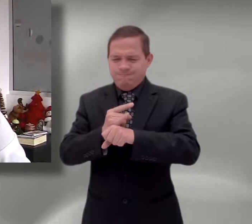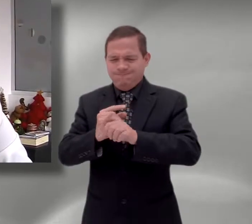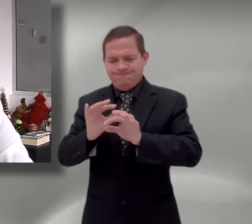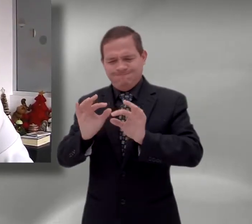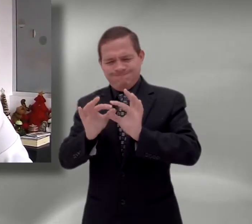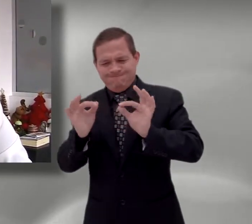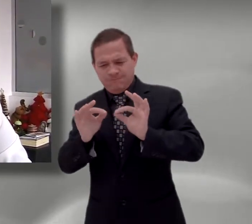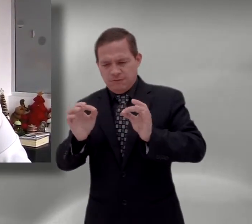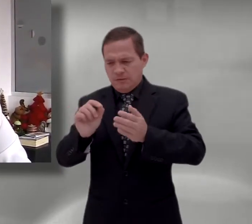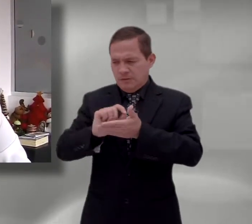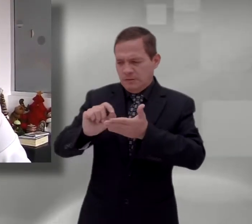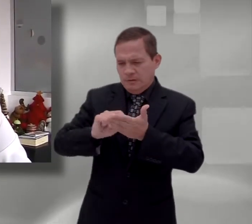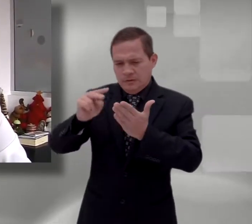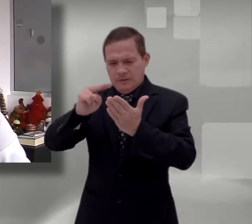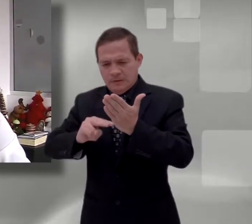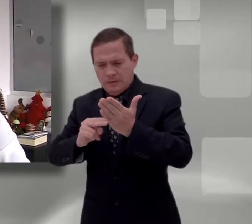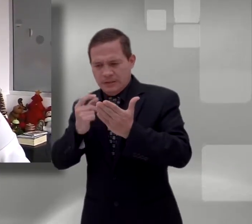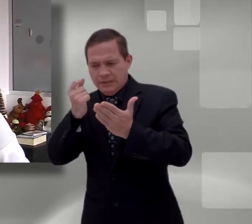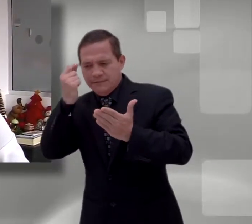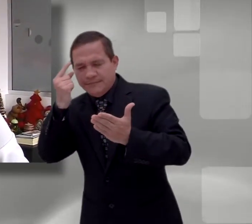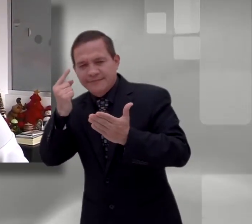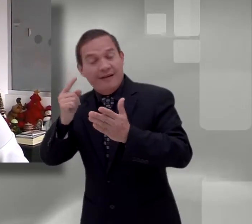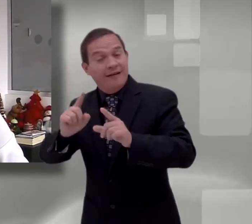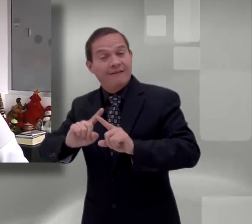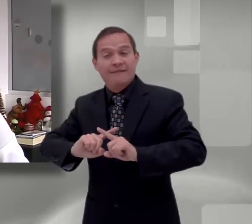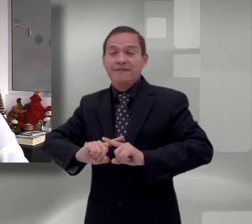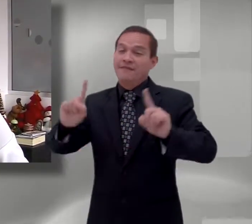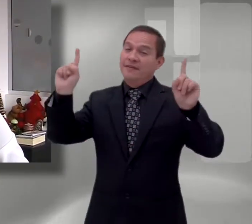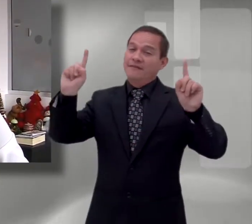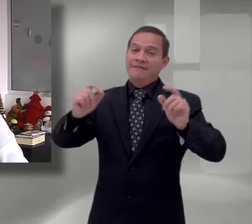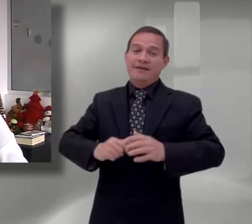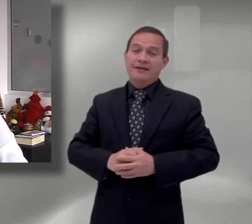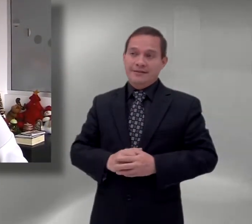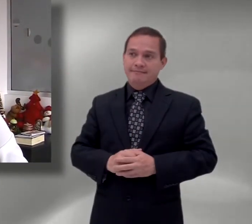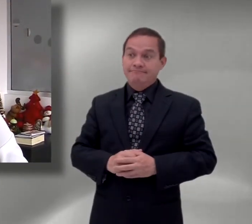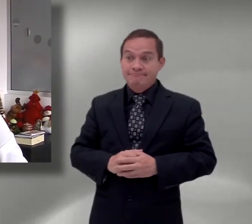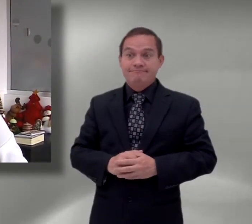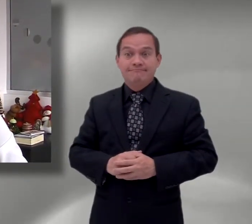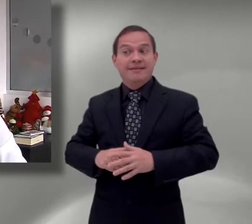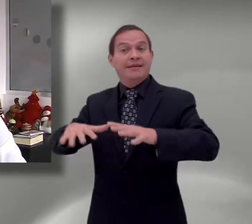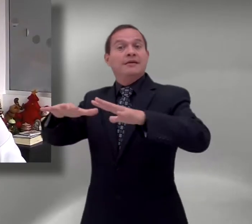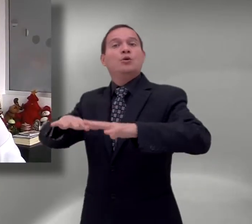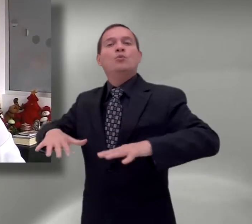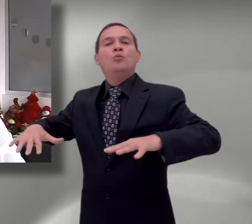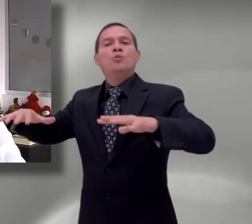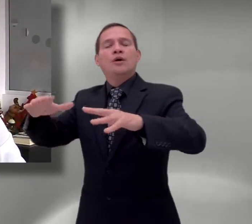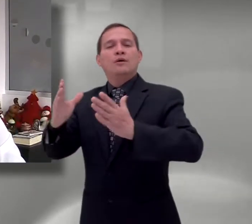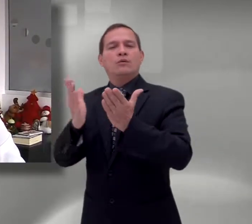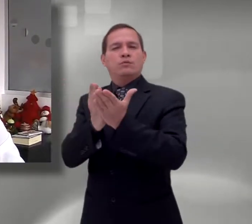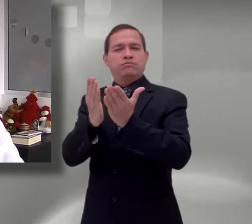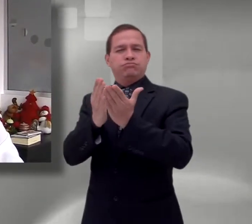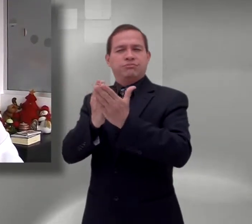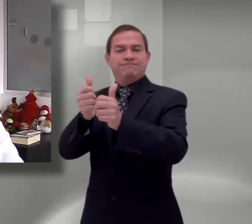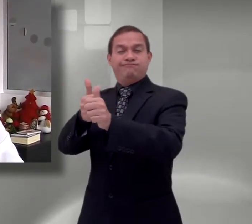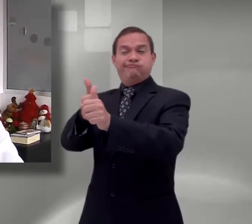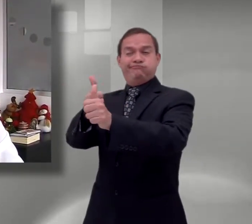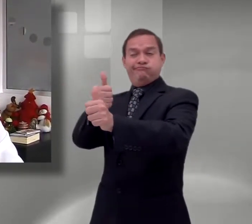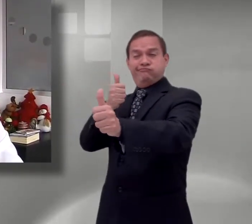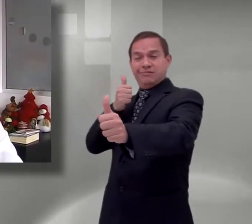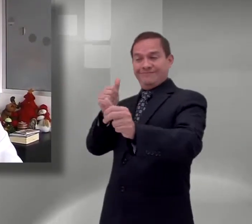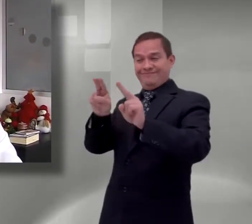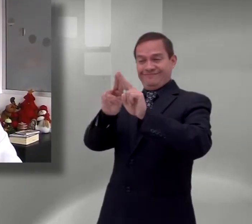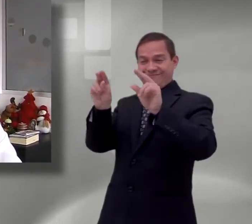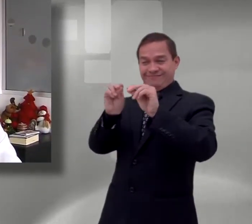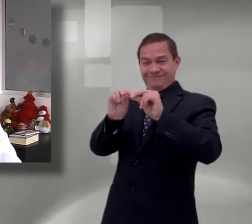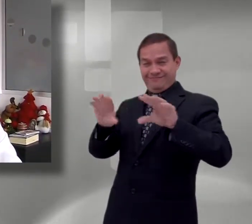Pues bien, en el contexto de la educación a distancia, con mayor razón, hay aún más exigencia y